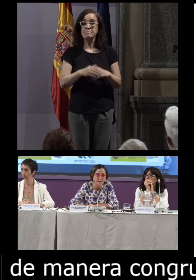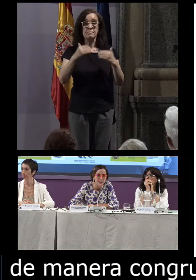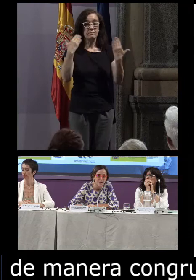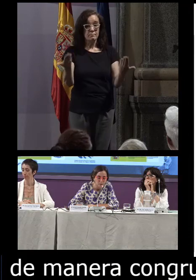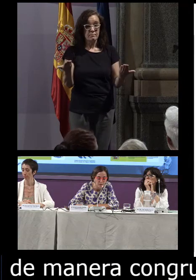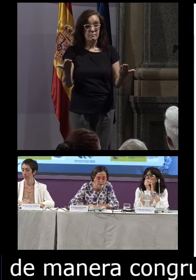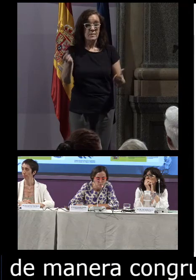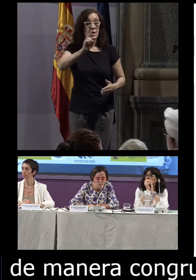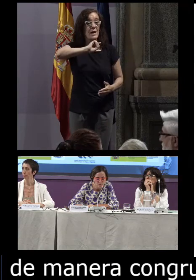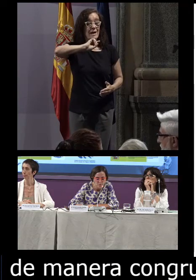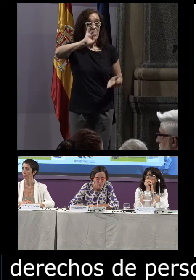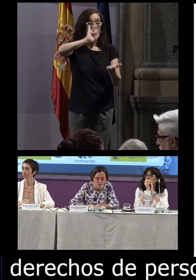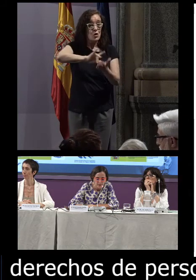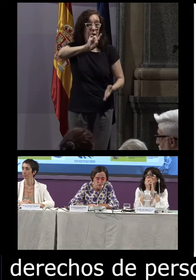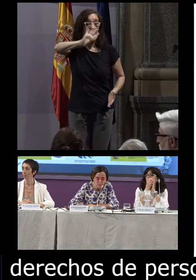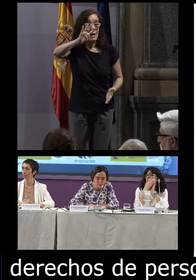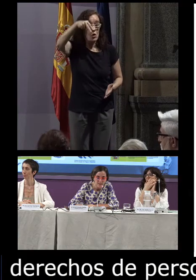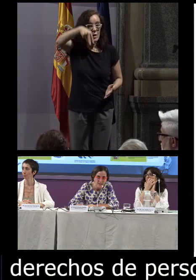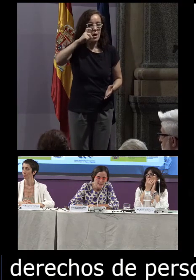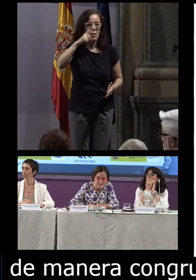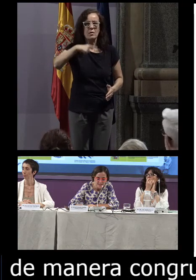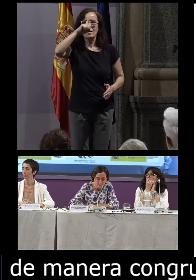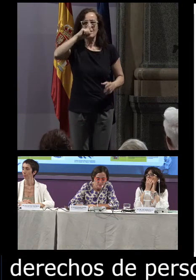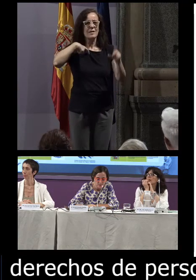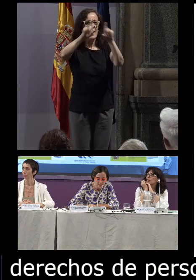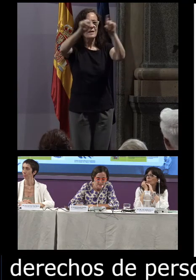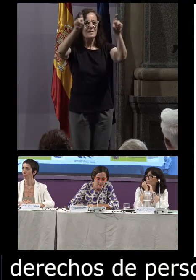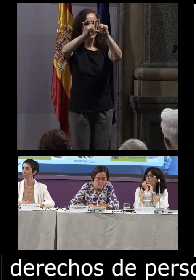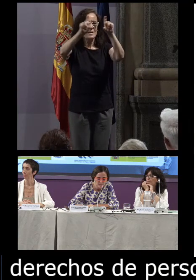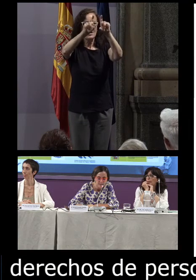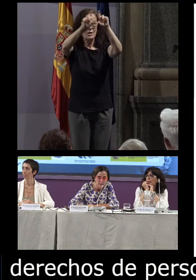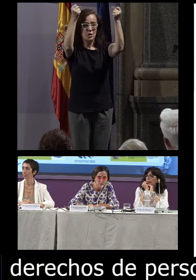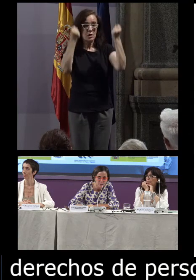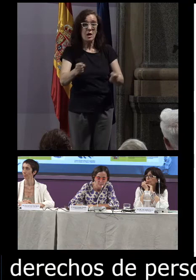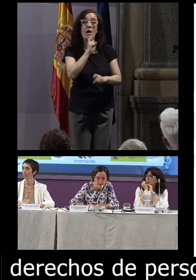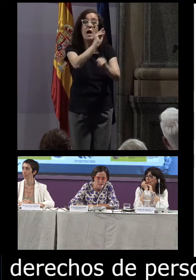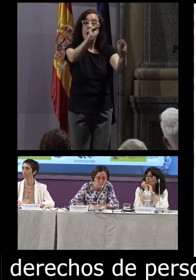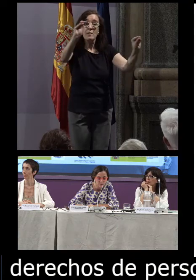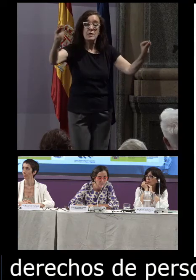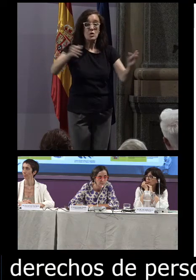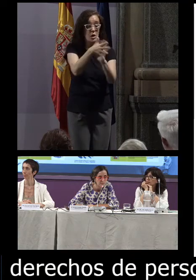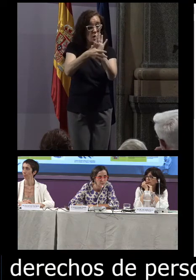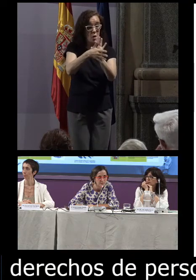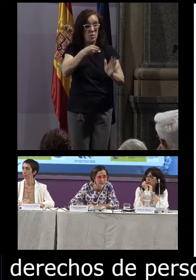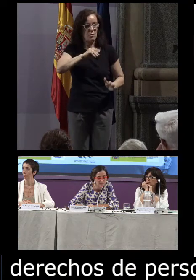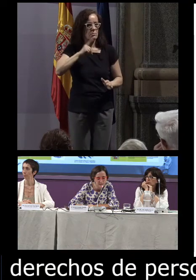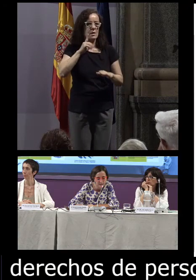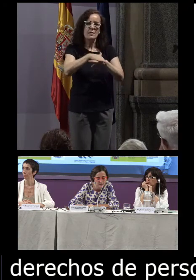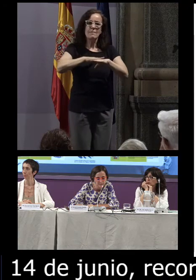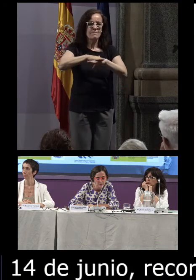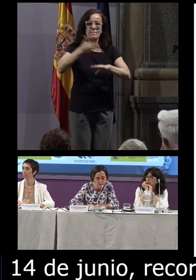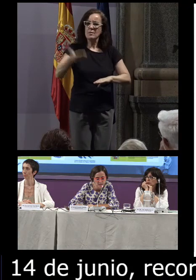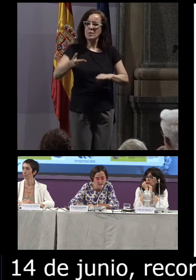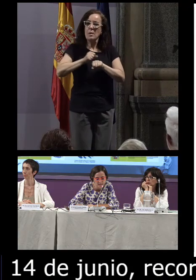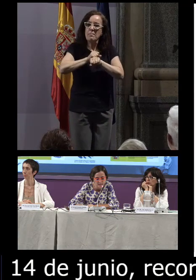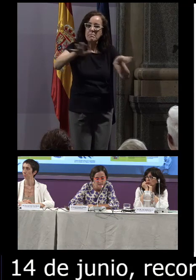cada 14 de junio, recordamos a entidades e instituciones que las lenguas de signos en España cumplen un papel fundamental para la